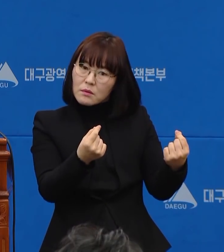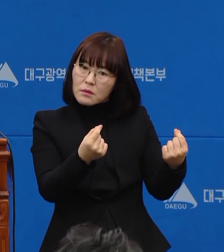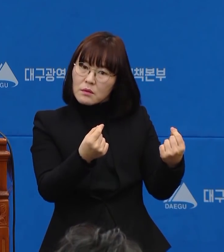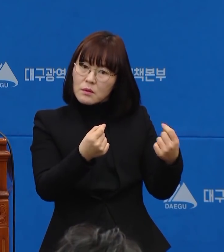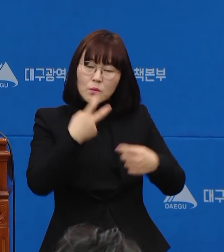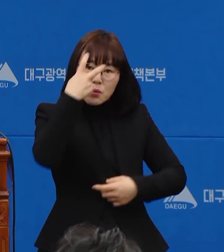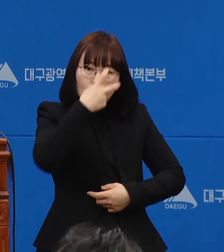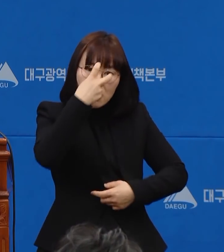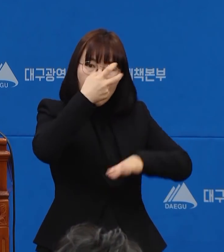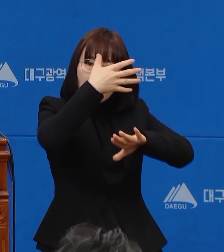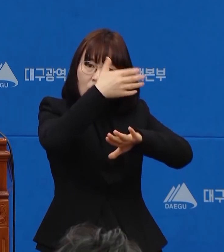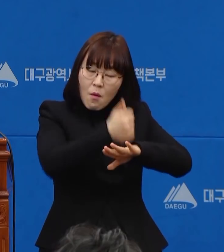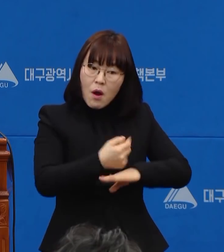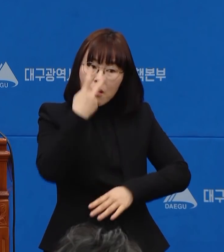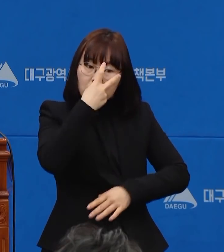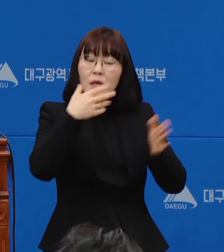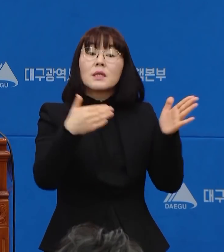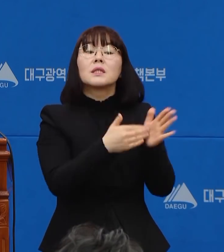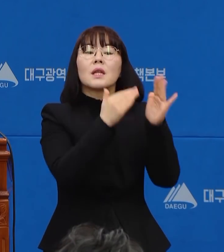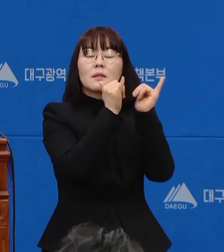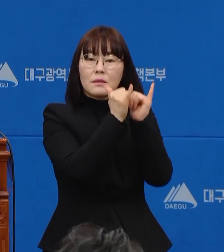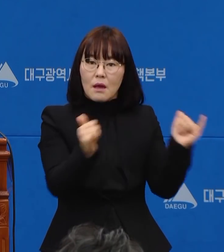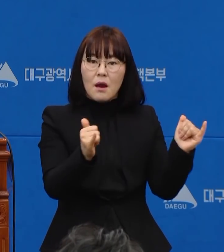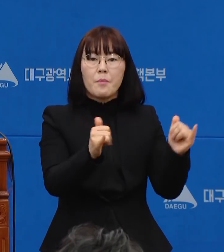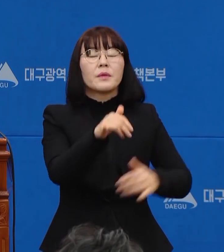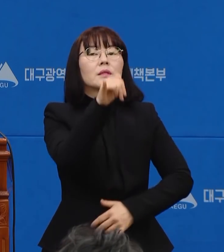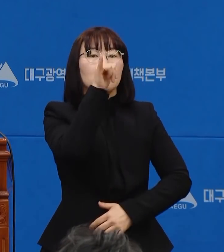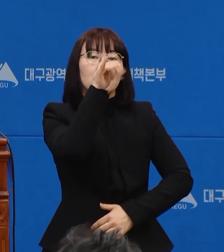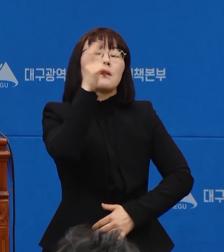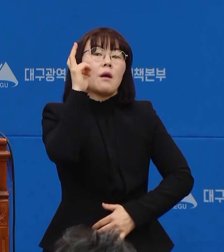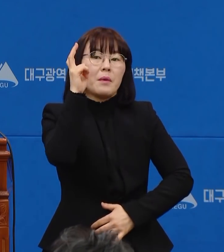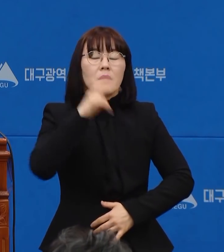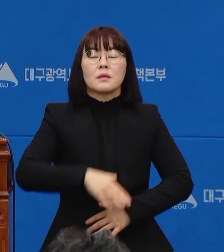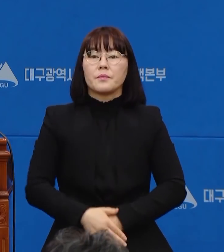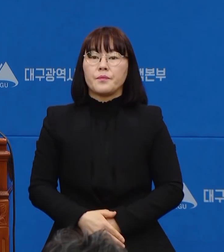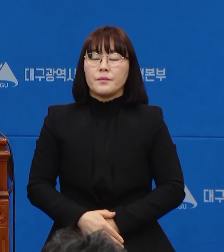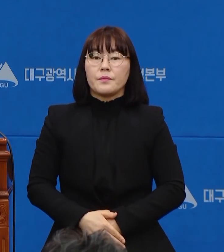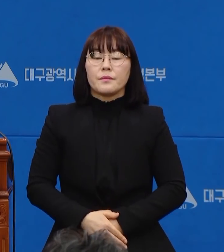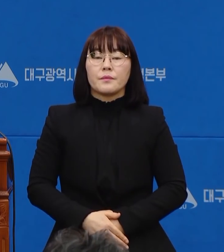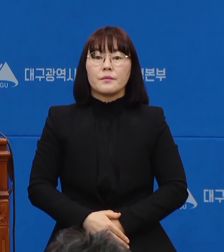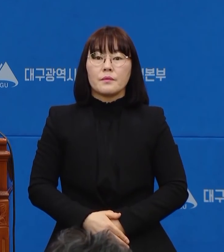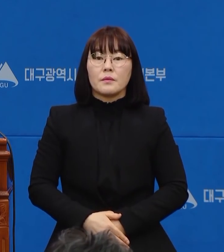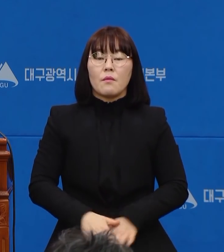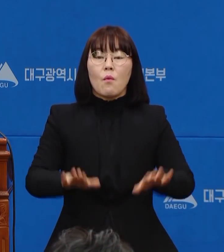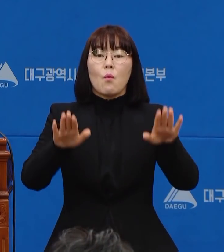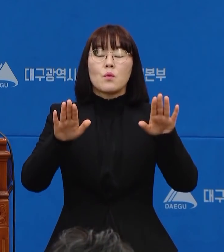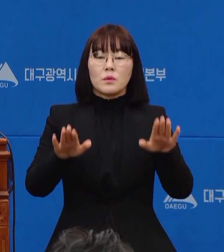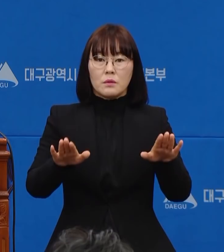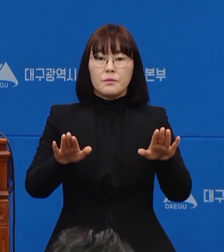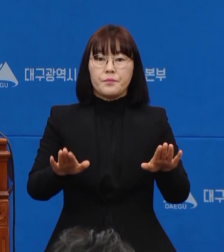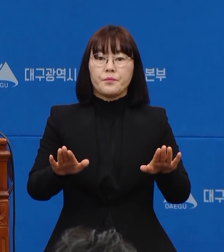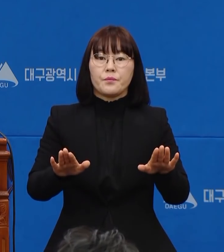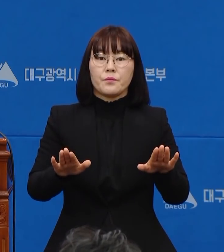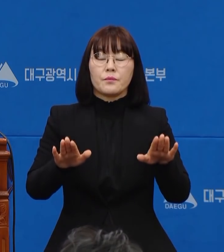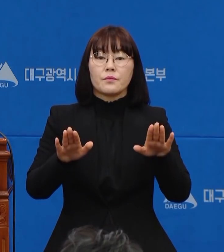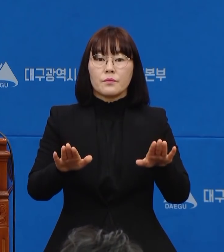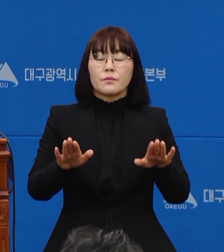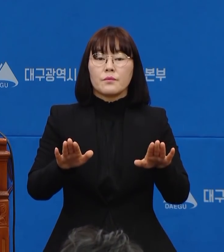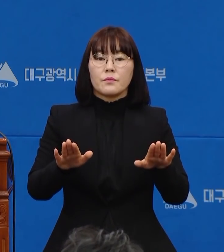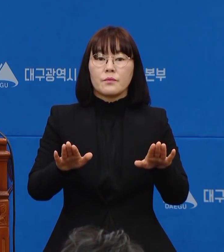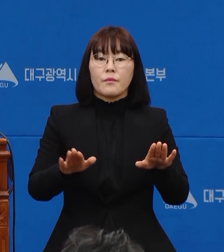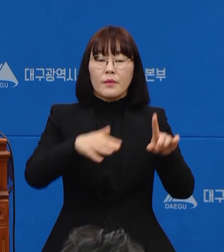이미 검사를 받은 교인이 상당수 있을 것으로 예상됩니다. 이는 오늘 중으로